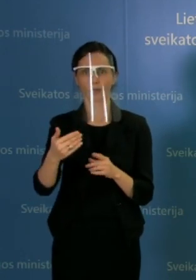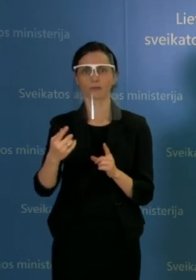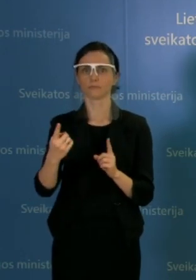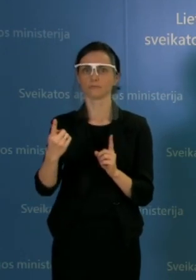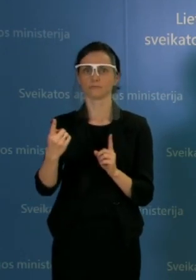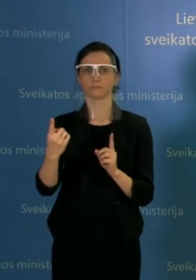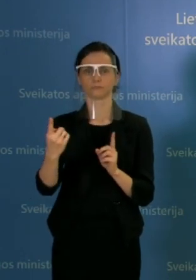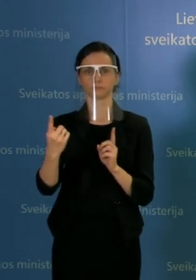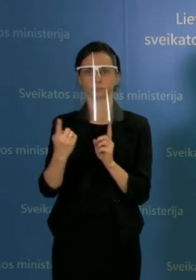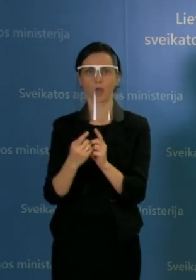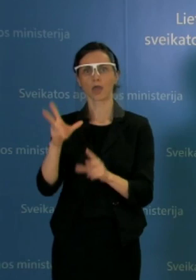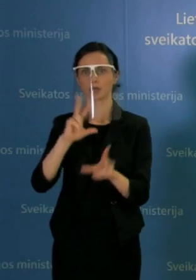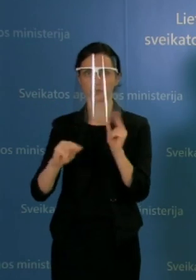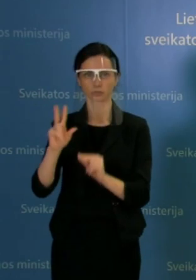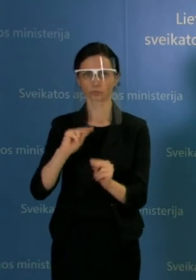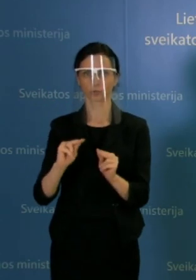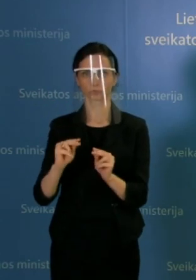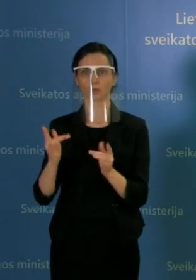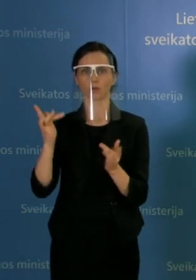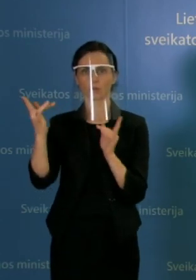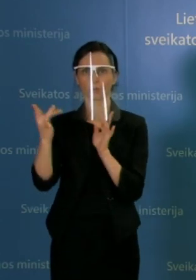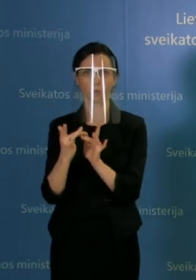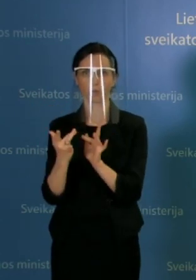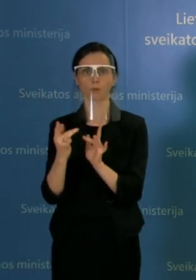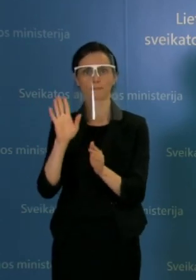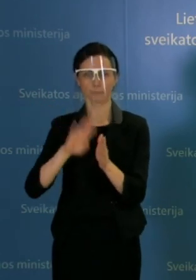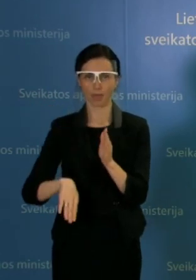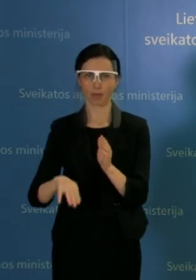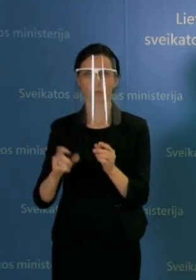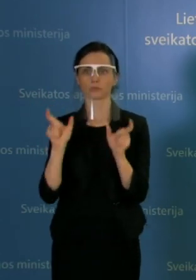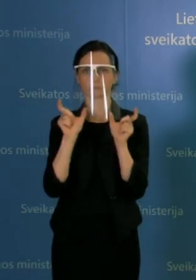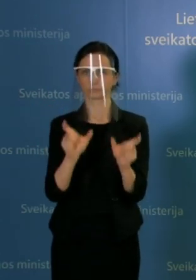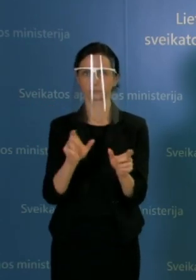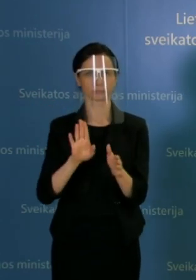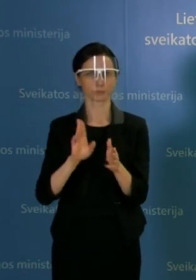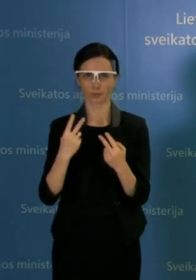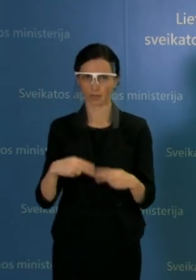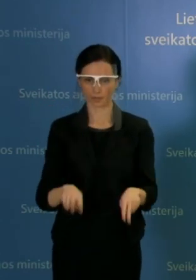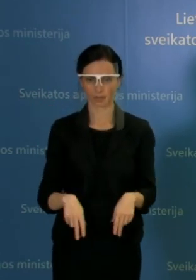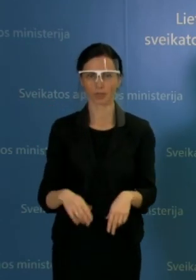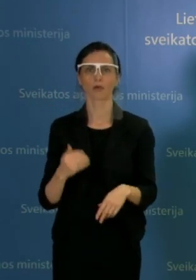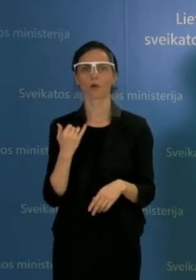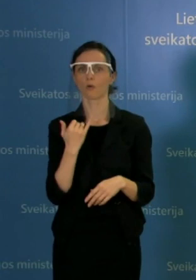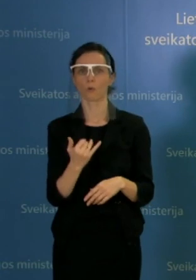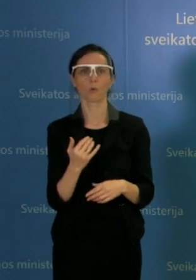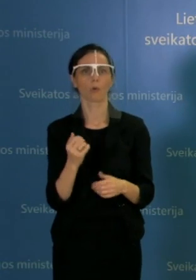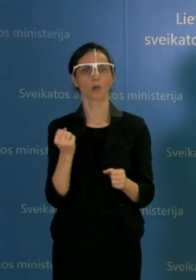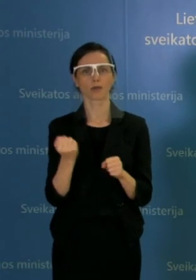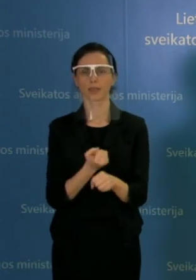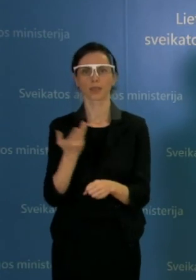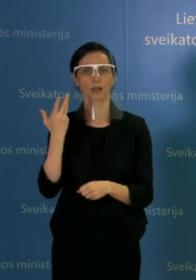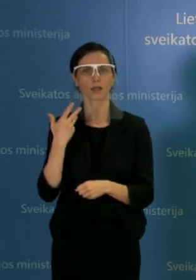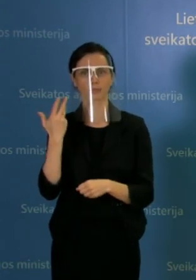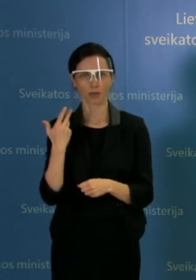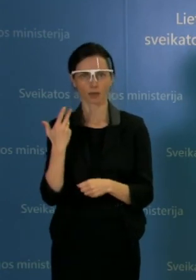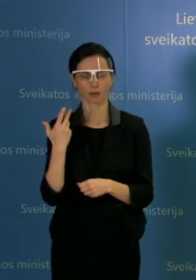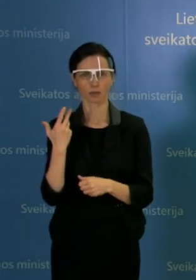neturėtų izoliuotis. Kol kas šita tvarka galiotų tik tai su